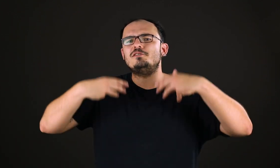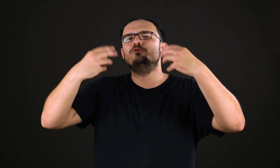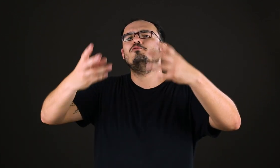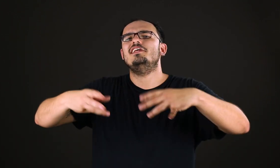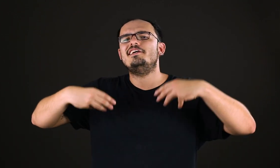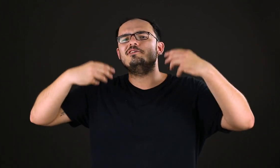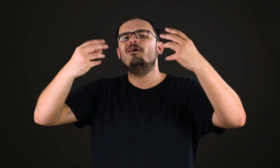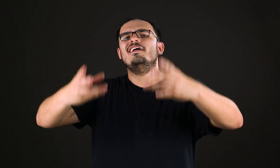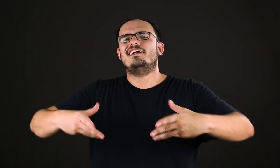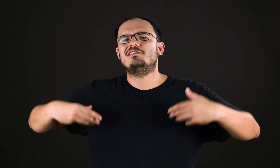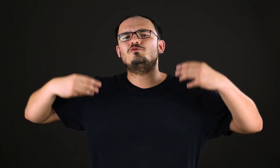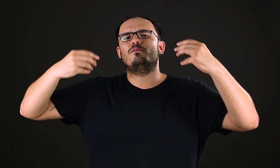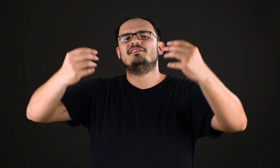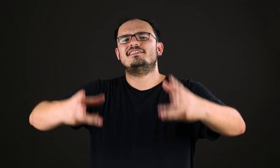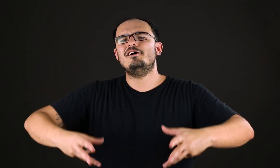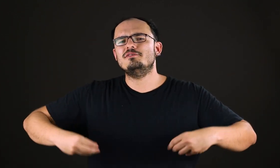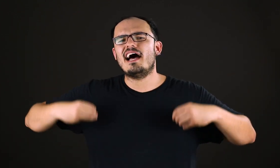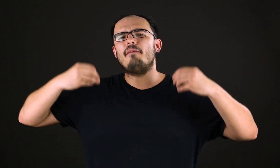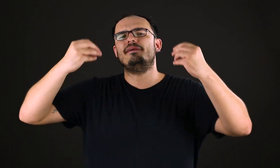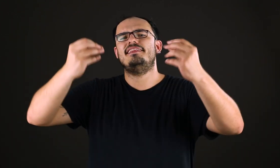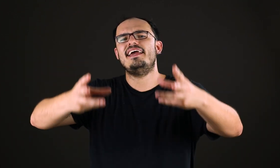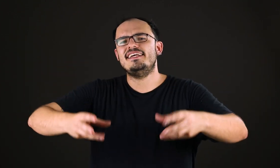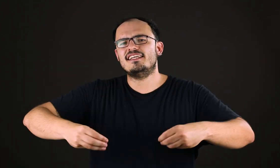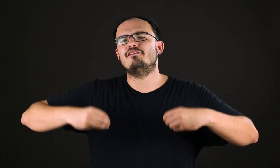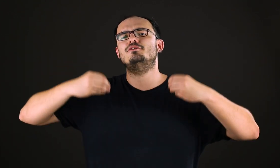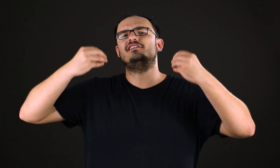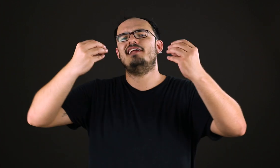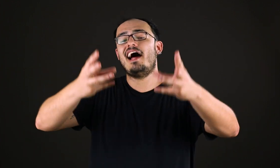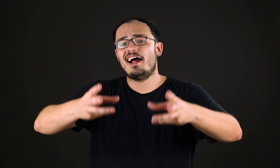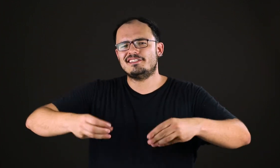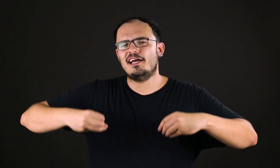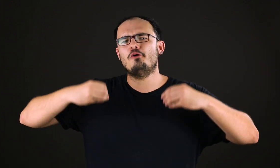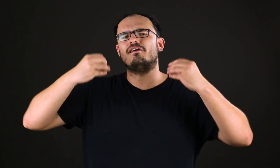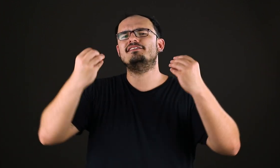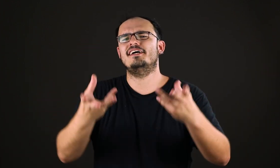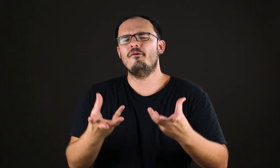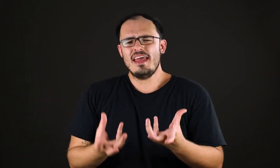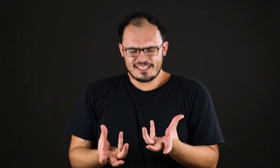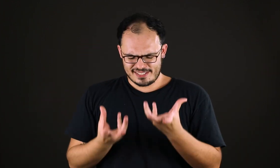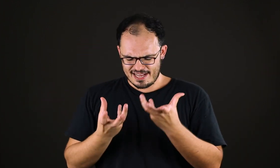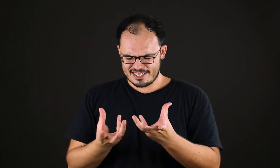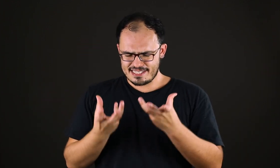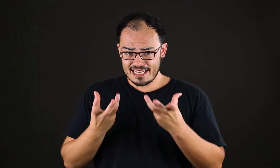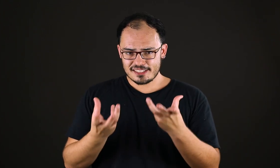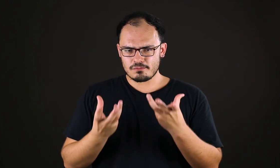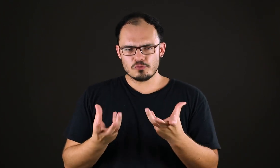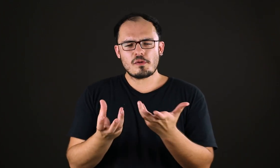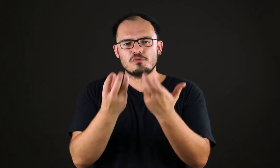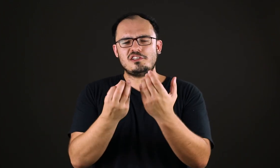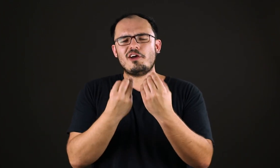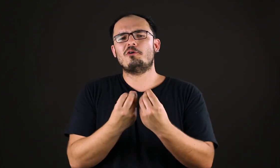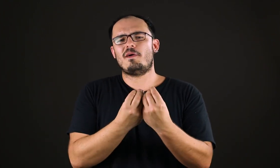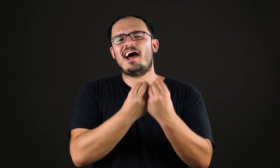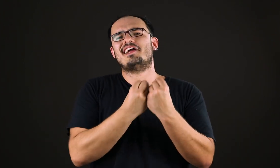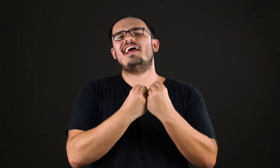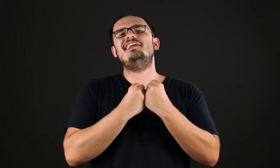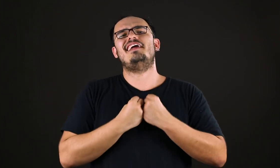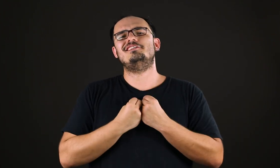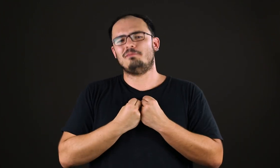de mundo líquido, da transformação, da rapidez, da velocidade, da inovação, será que neste mundo é possível recuperar aquela ideia de